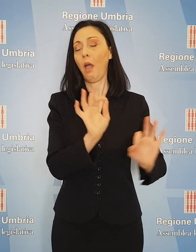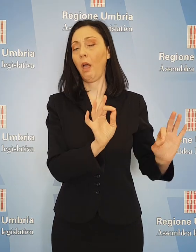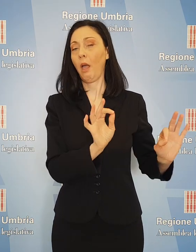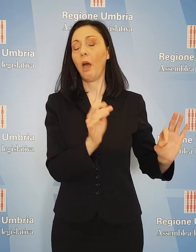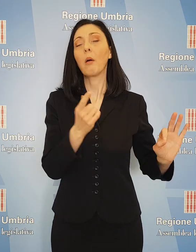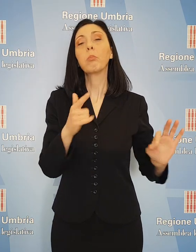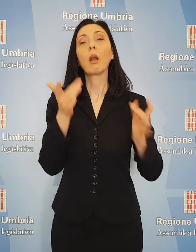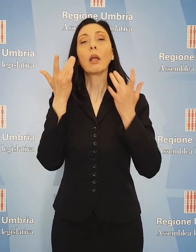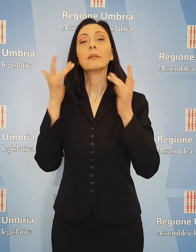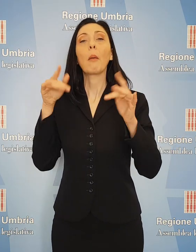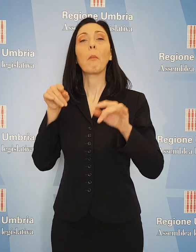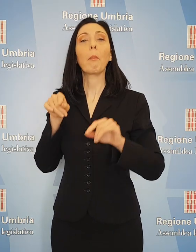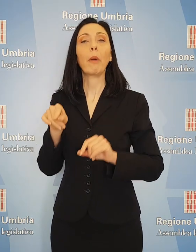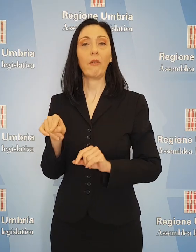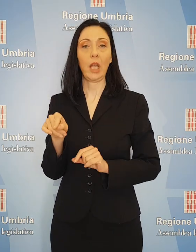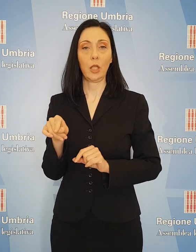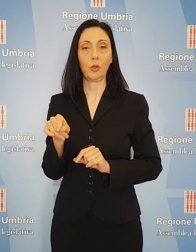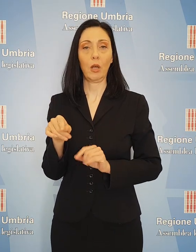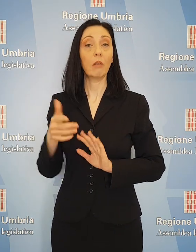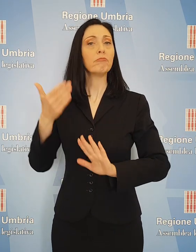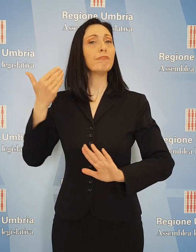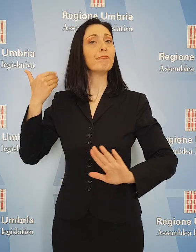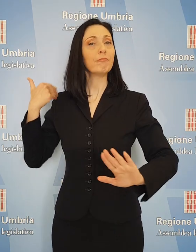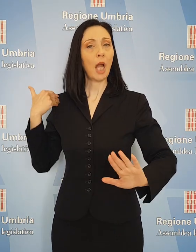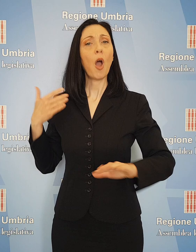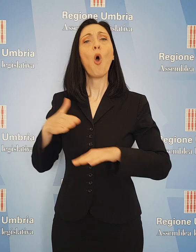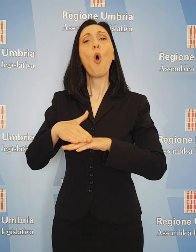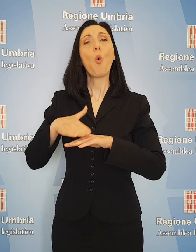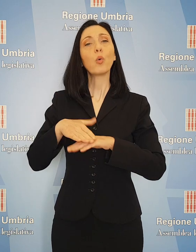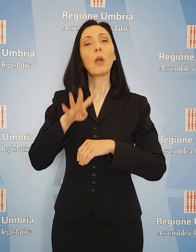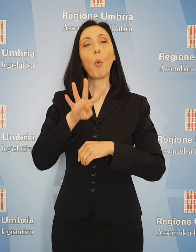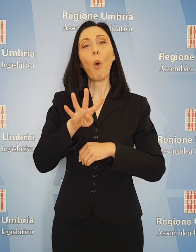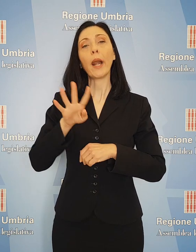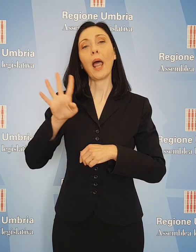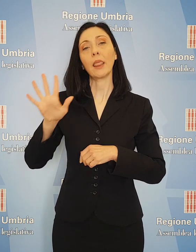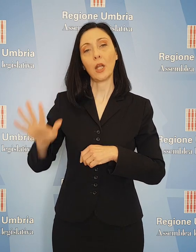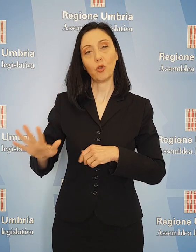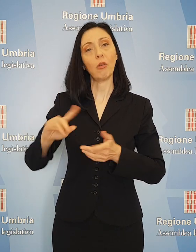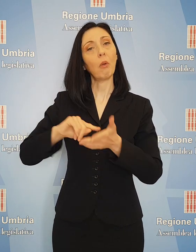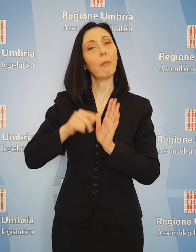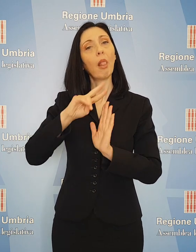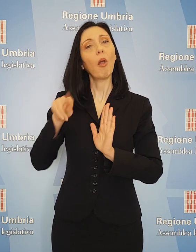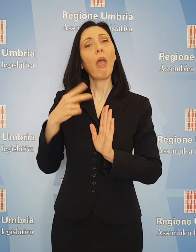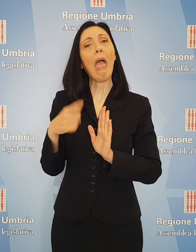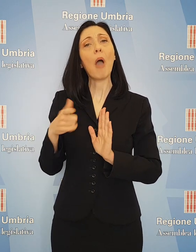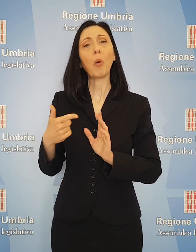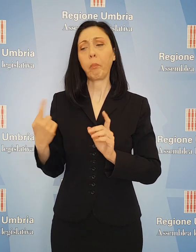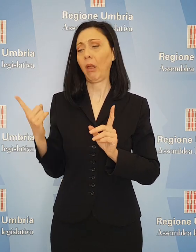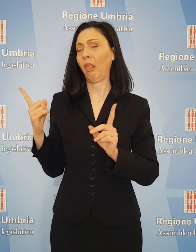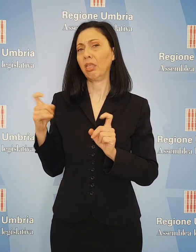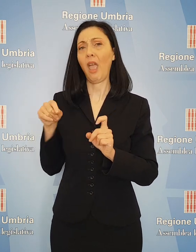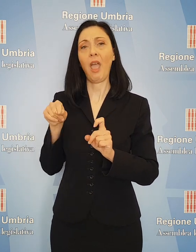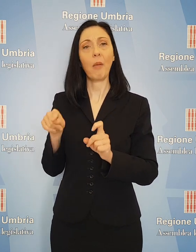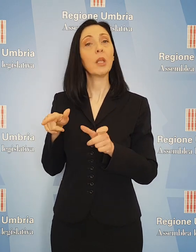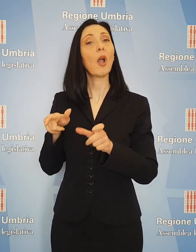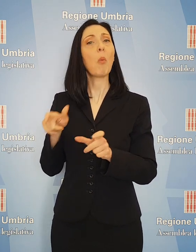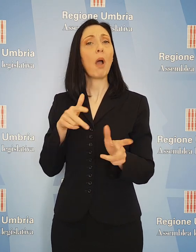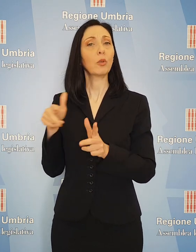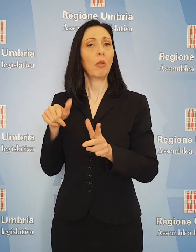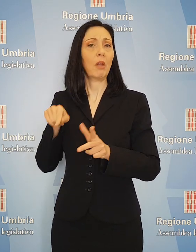semplificazione. In passato sono stati usati 45 milioni di euro per ripienare i debiti del comparto trasporti invece